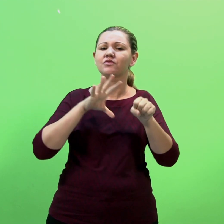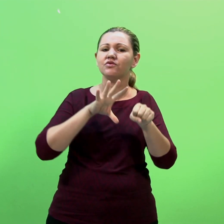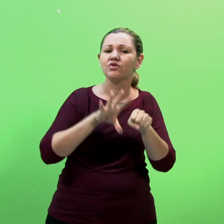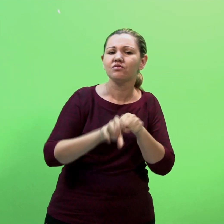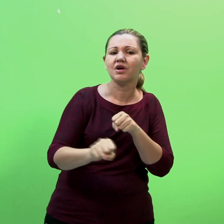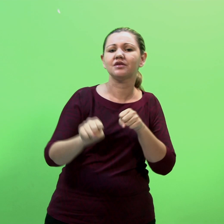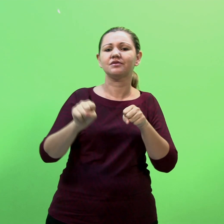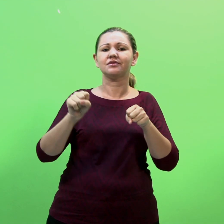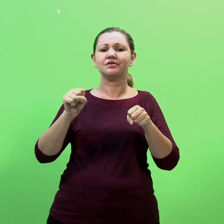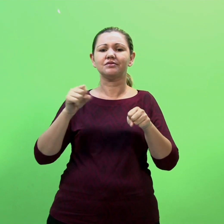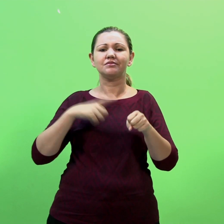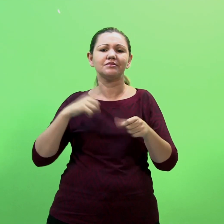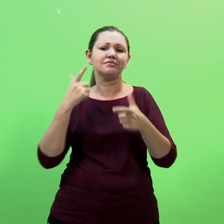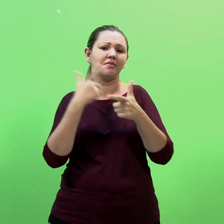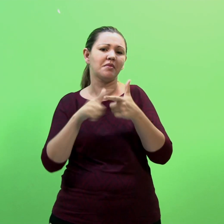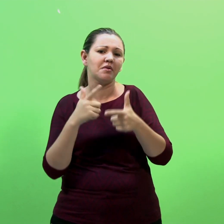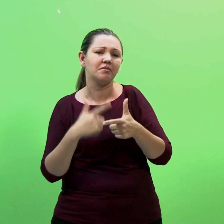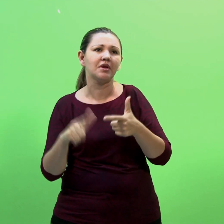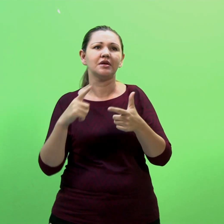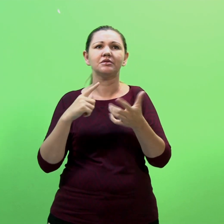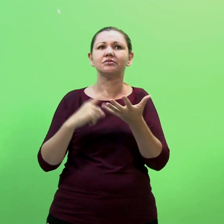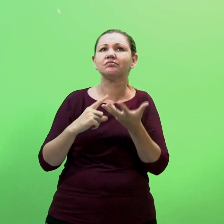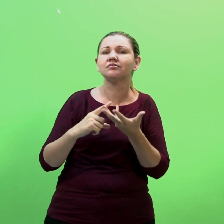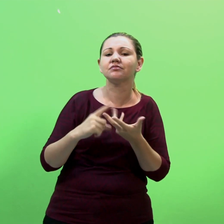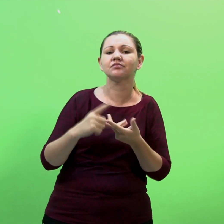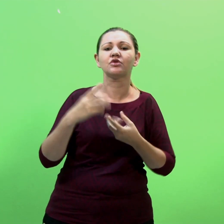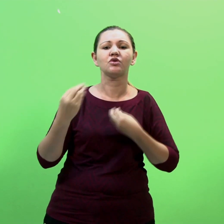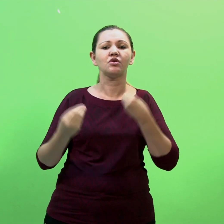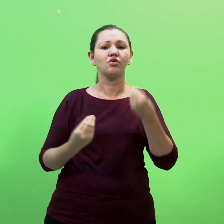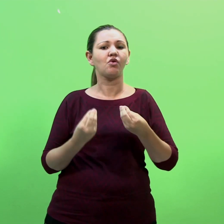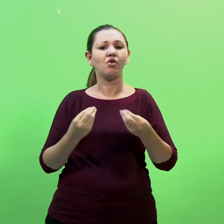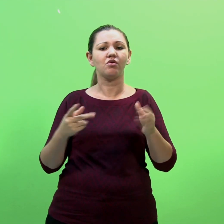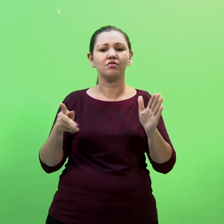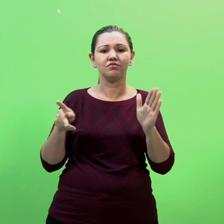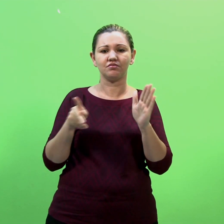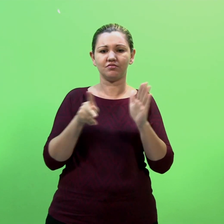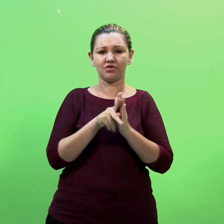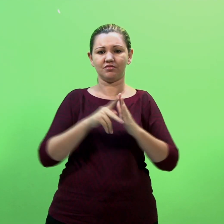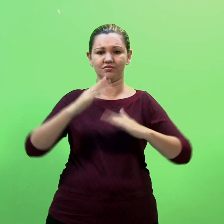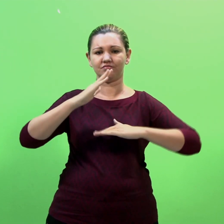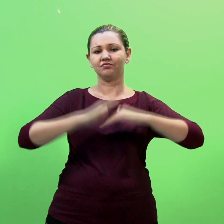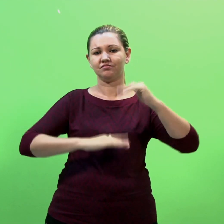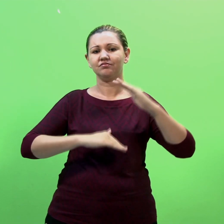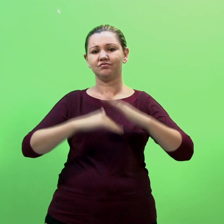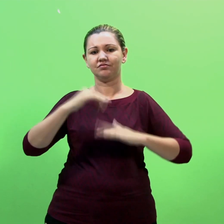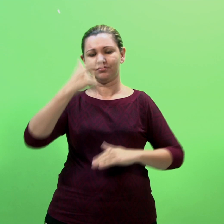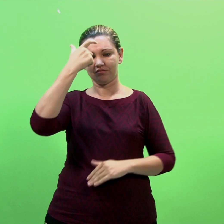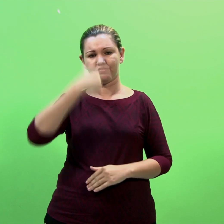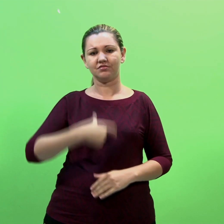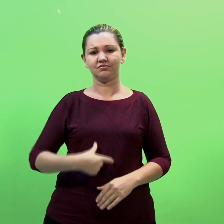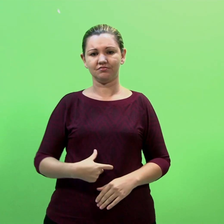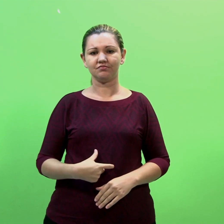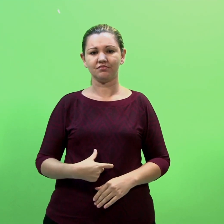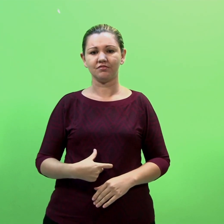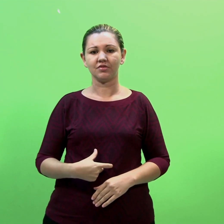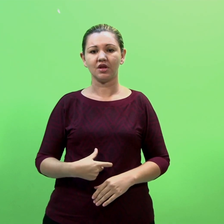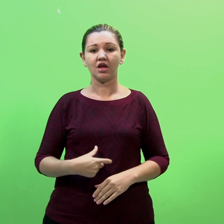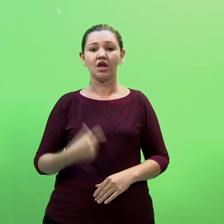de intérpretes de línguas de sinais em relação às peculiaridades de sua atuação. Faremos um estudo desse artigo, refletindo os